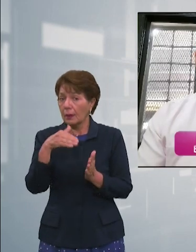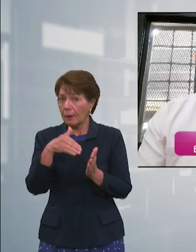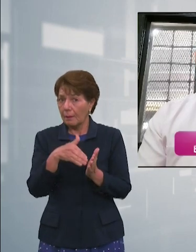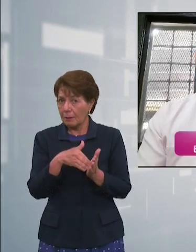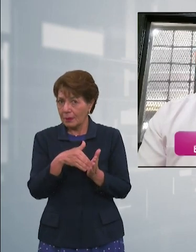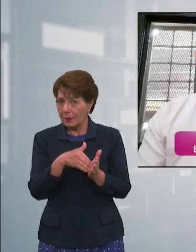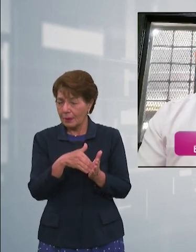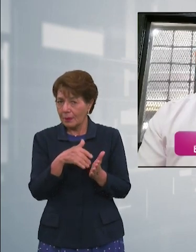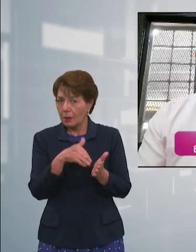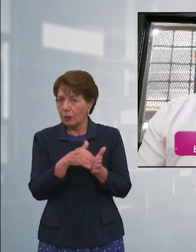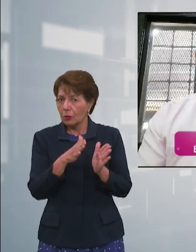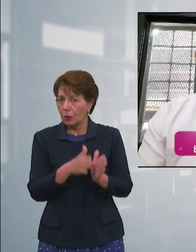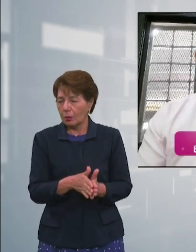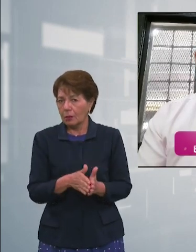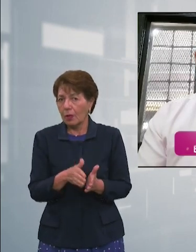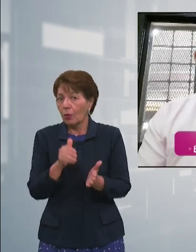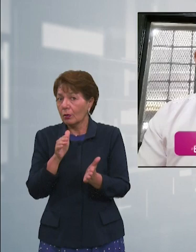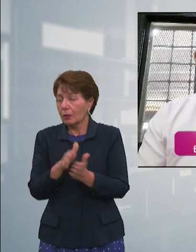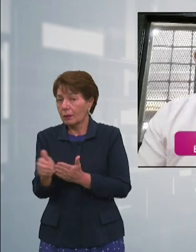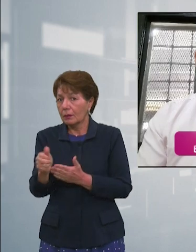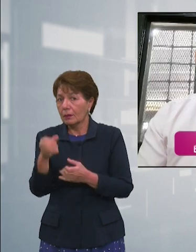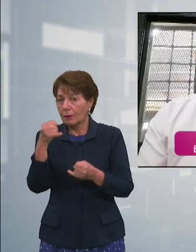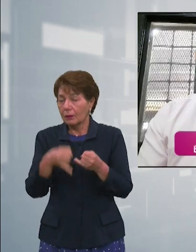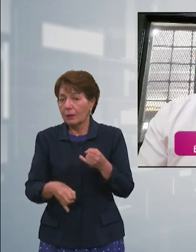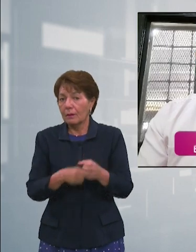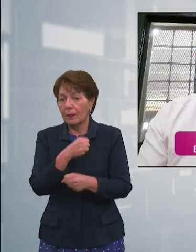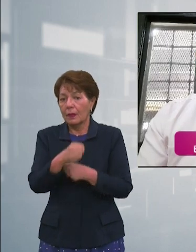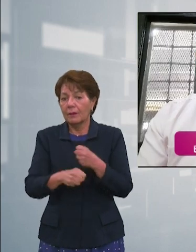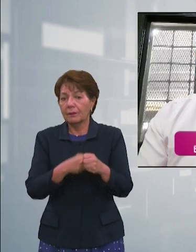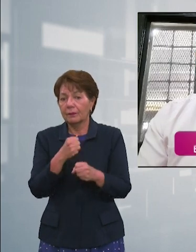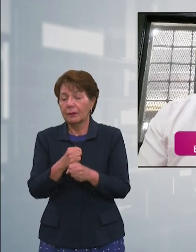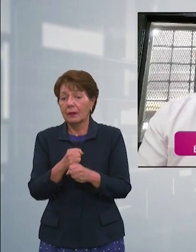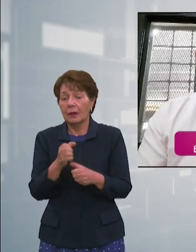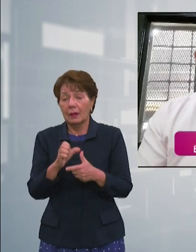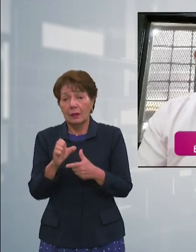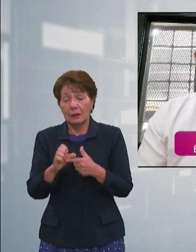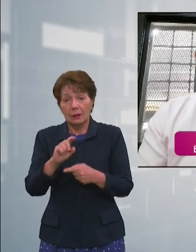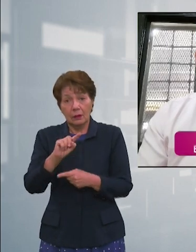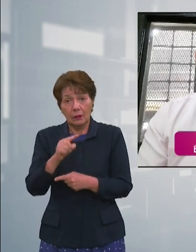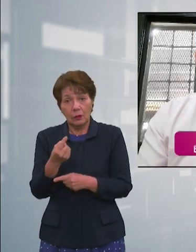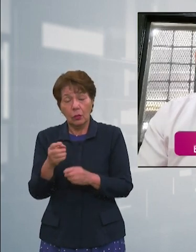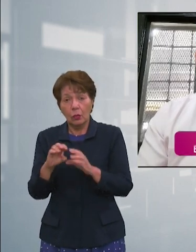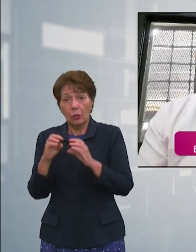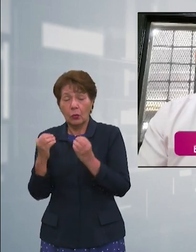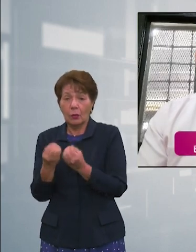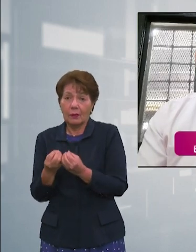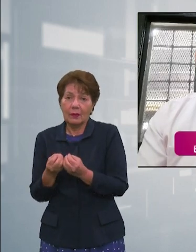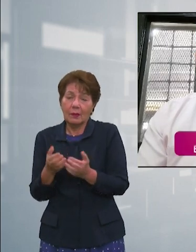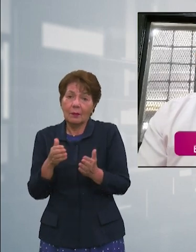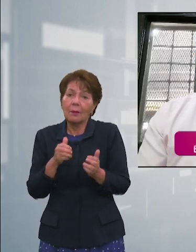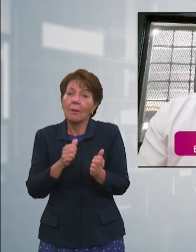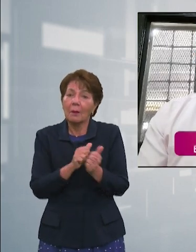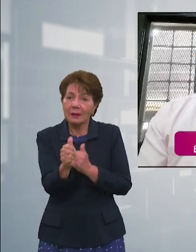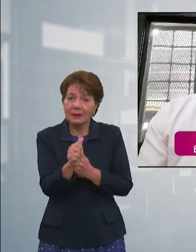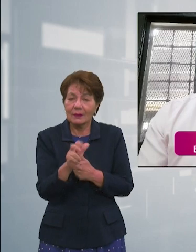que reprueban al final del año. Entonces, en la primera oportunidad a veces pasan unos 30.000. Y la pregunta es,